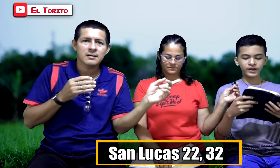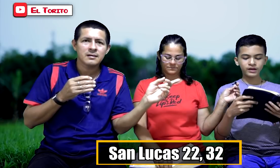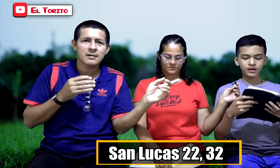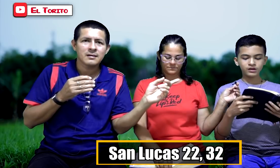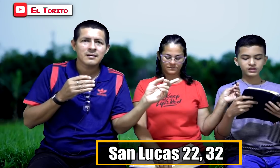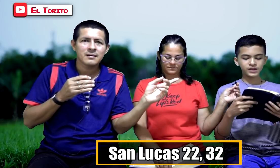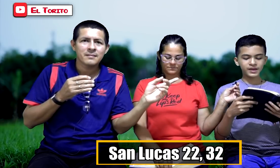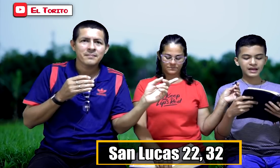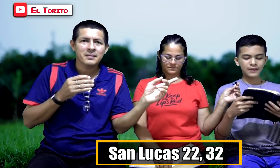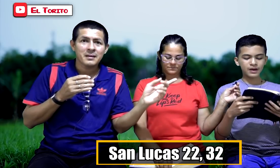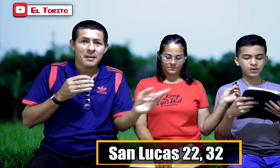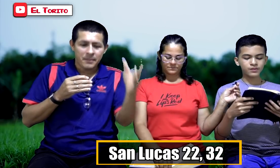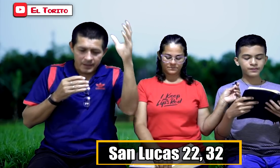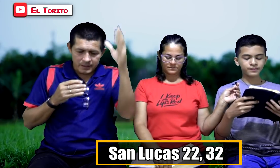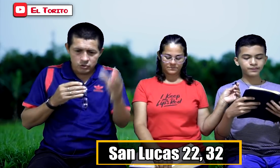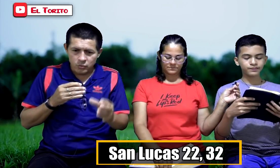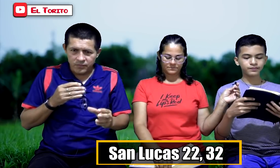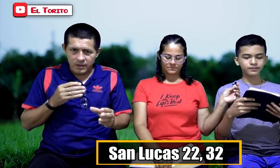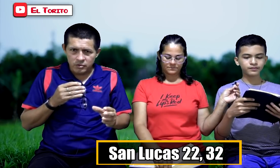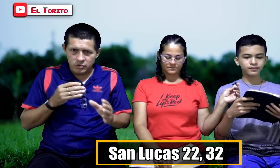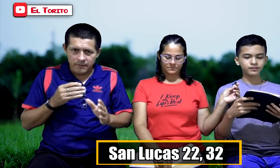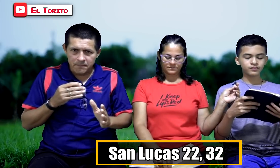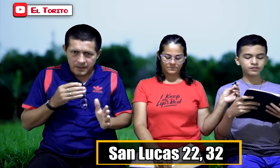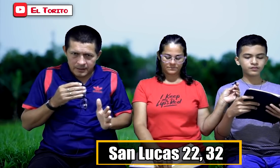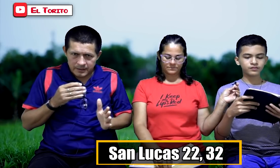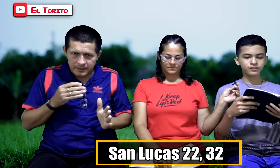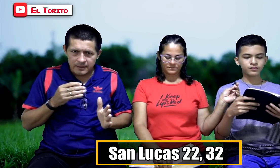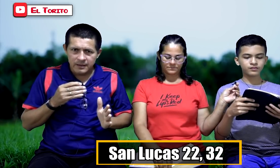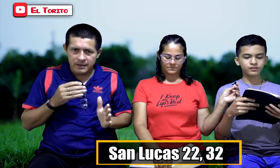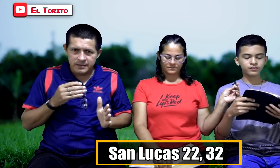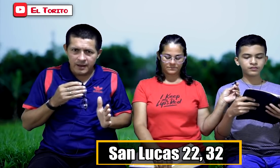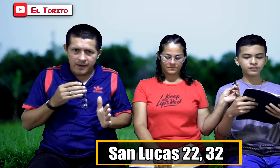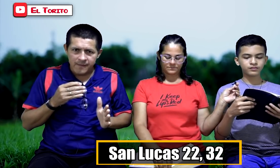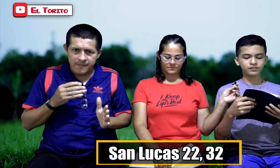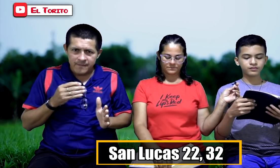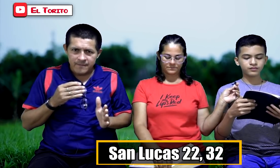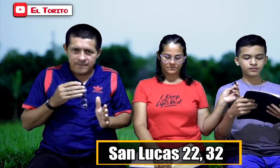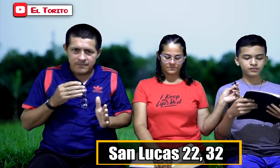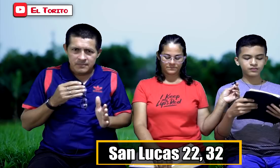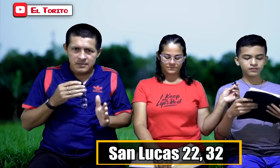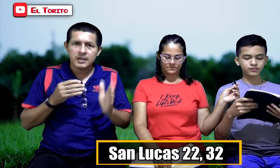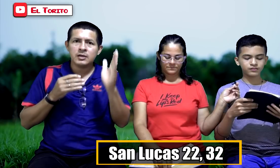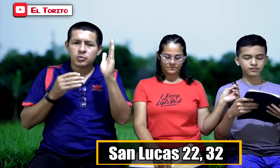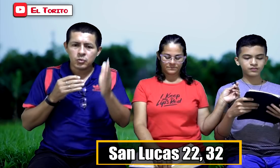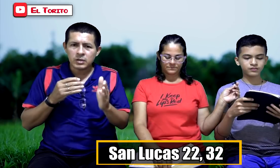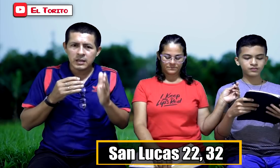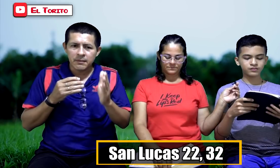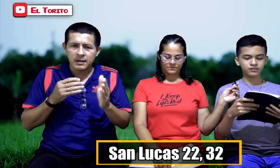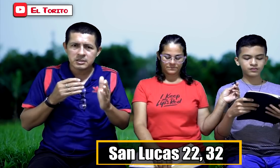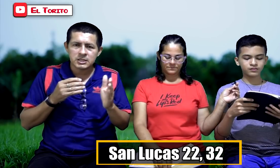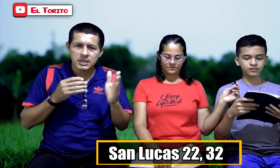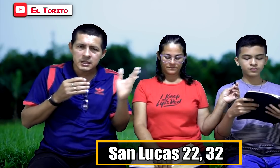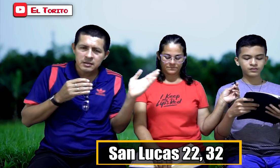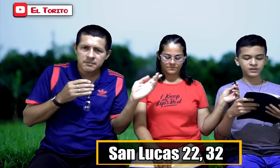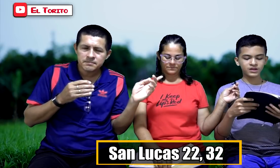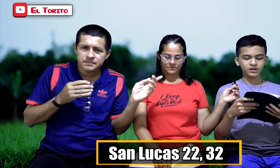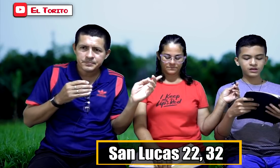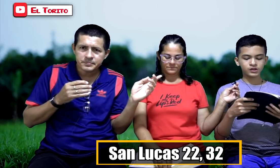fe no se venga abajo. Para que tu fe no desmaye en ella. ¿Y tú qué debes hacer? Y